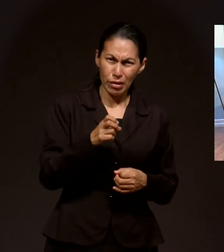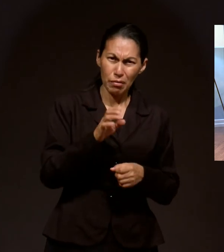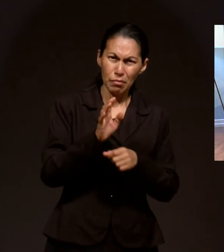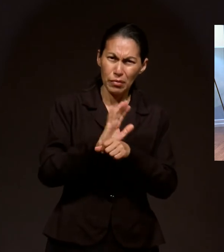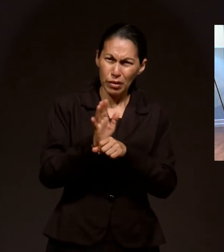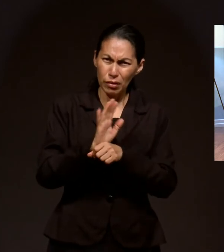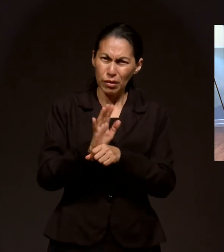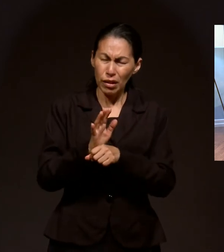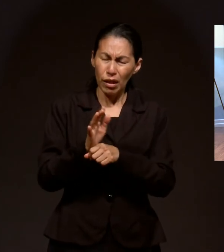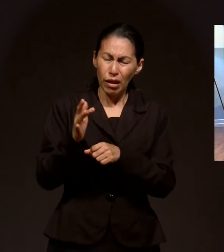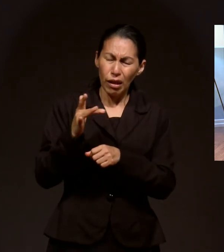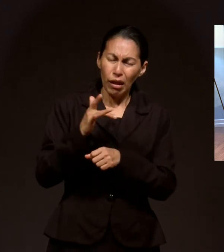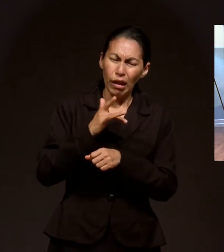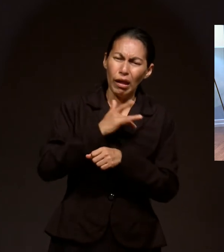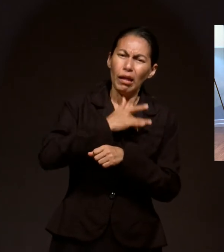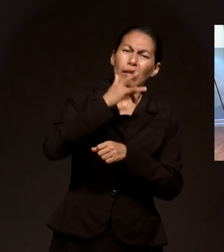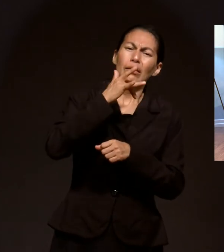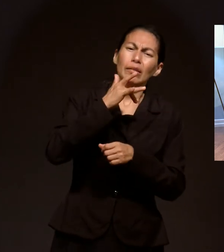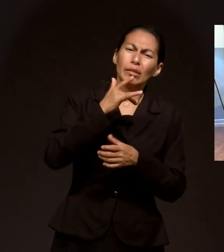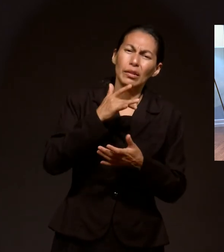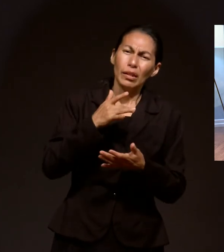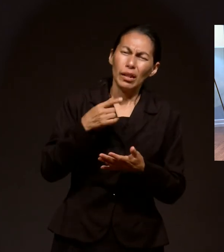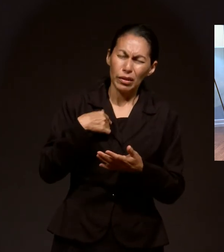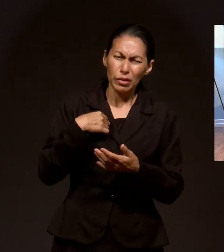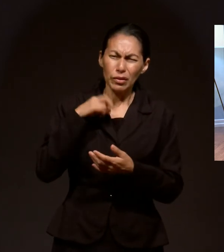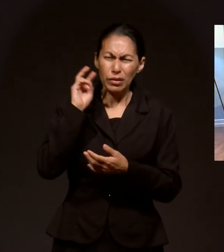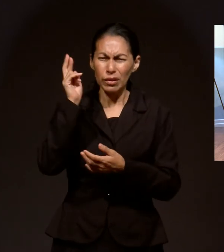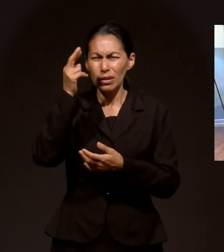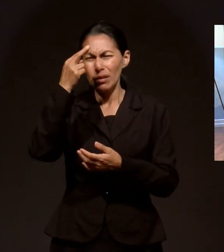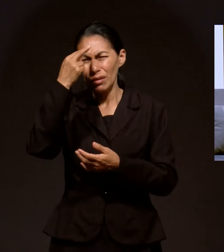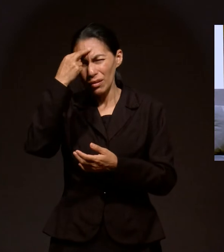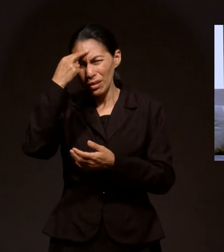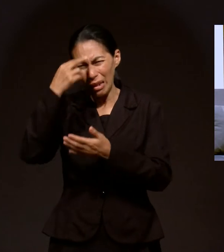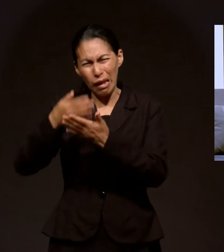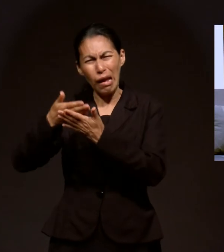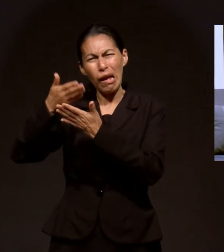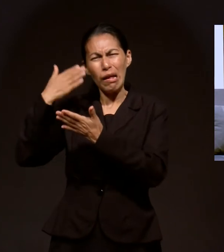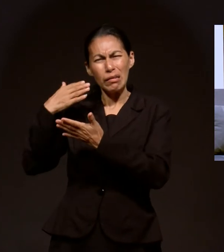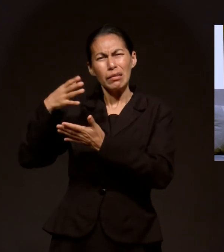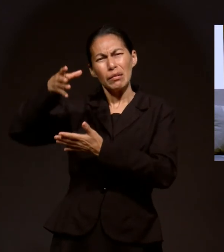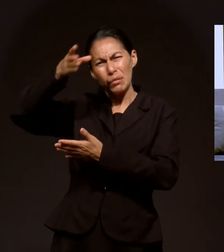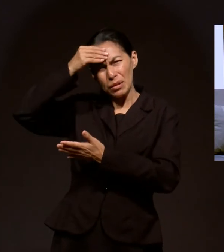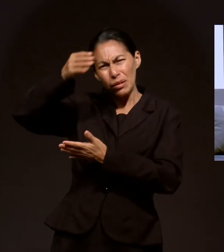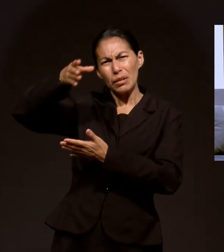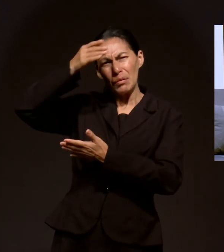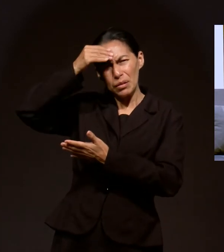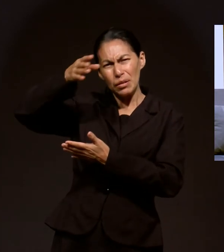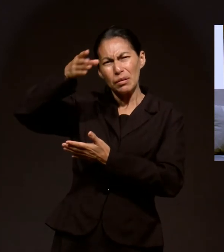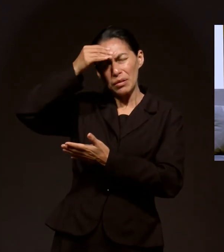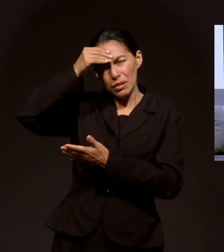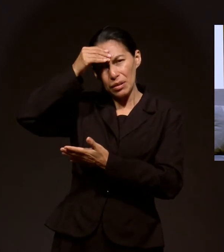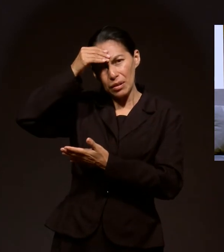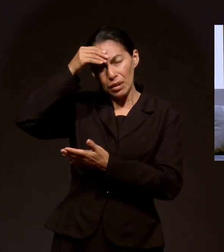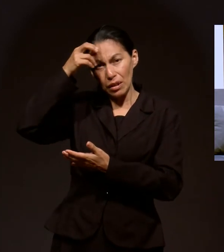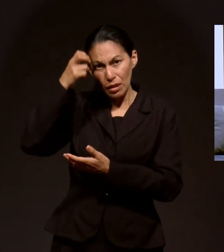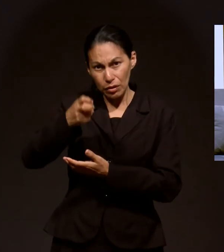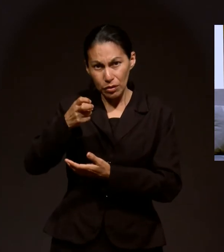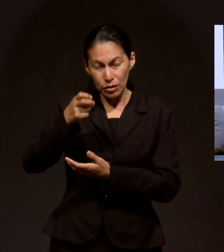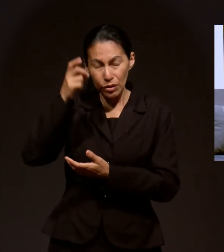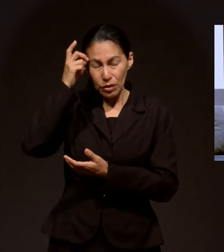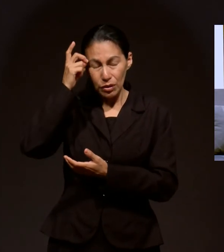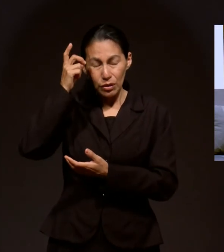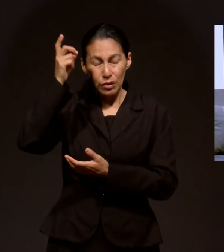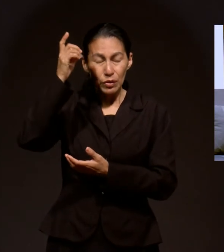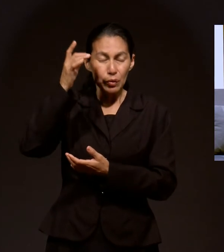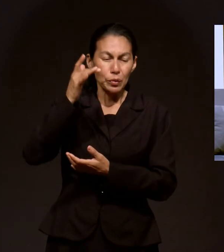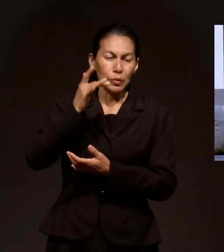Y esa película tocó mi corazón porque yo me acordé de todo lo que había aprendido. Y ahí fue cuando Dios volvió a tocar esa fibra sensible